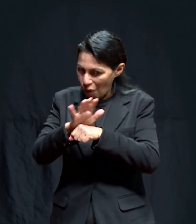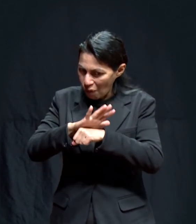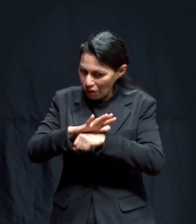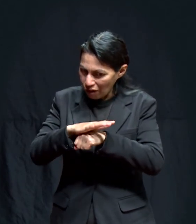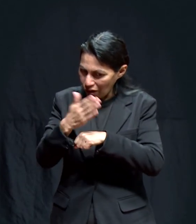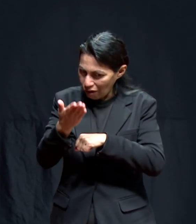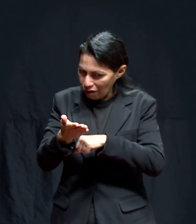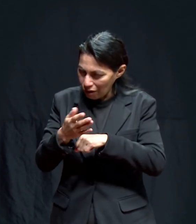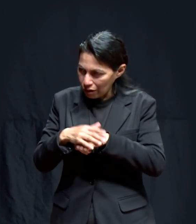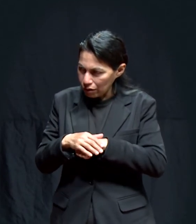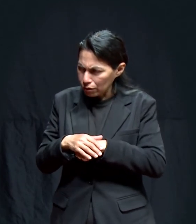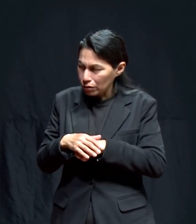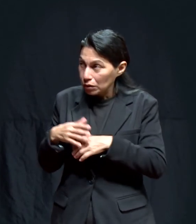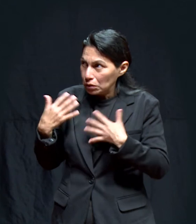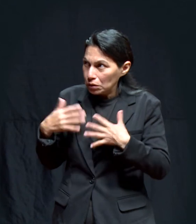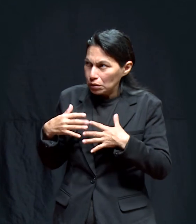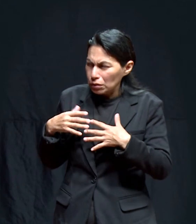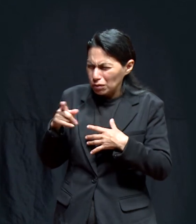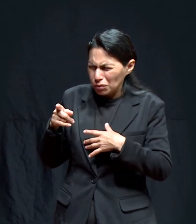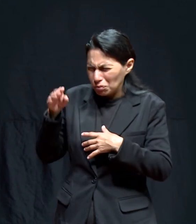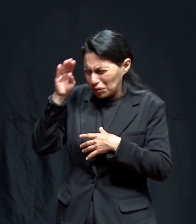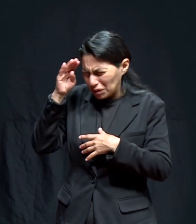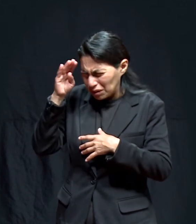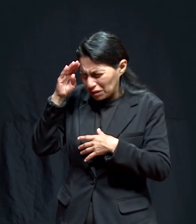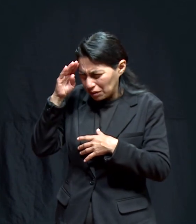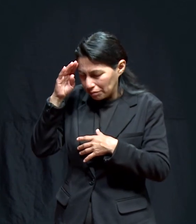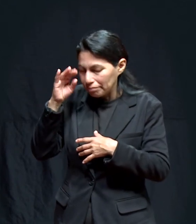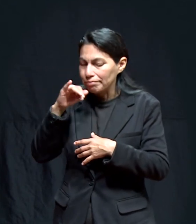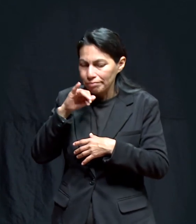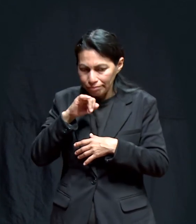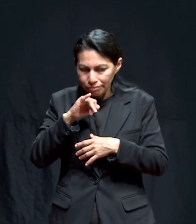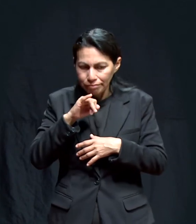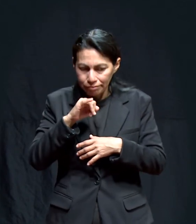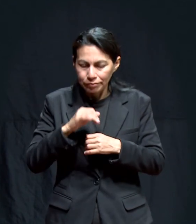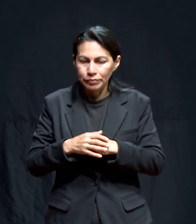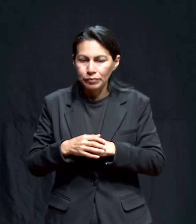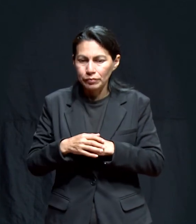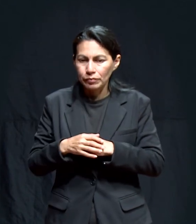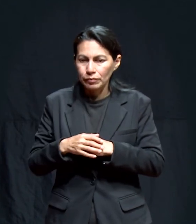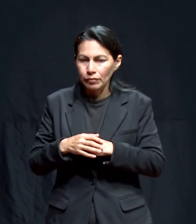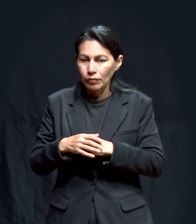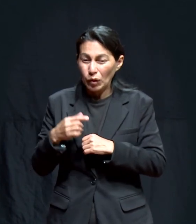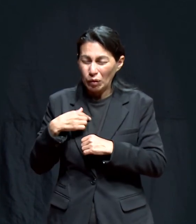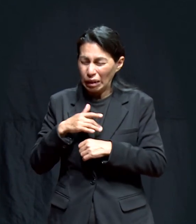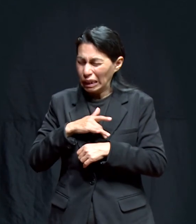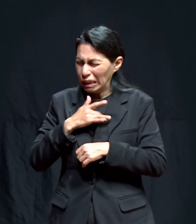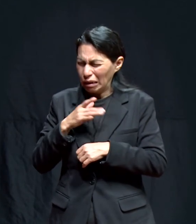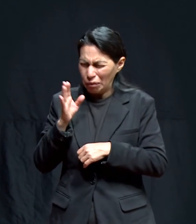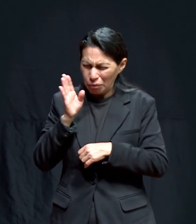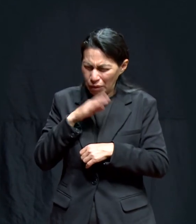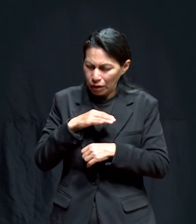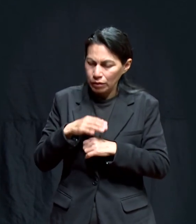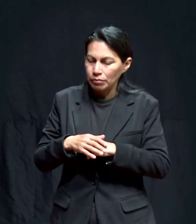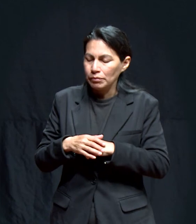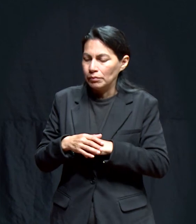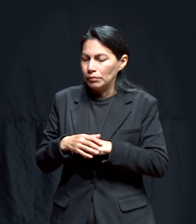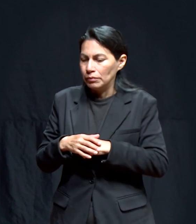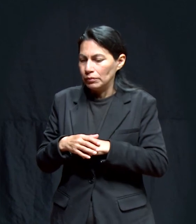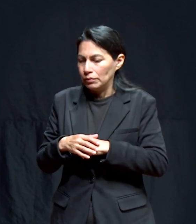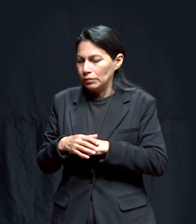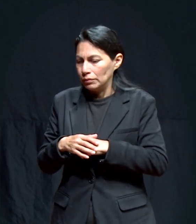¿Tú crees? Sí, dice. Antes de eso yo cuando ya me sentía mal